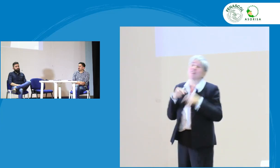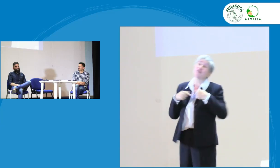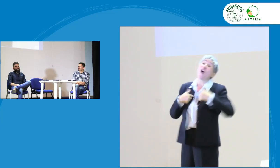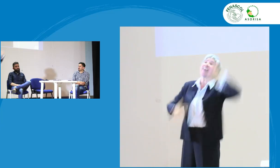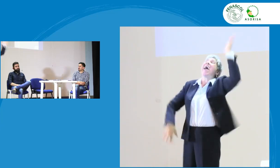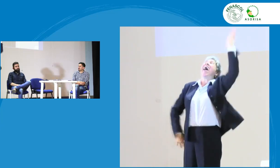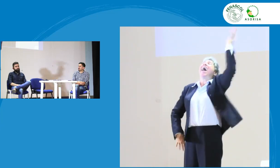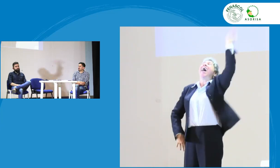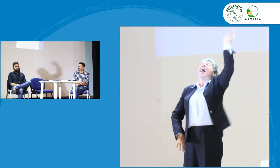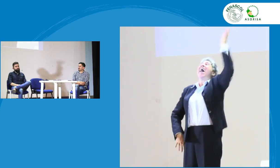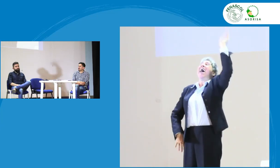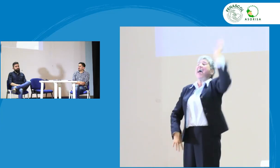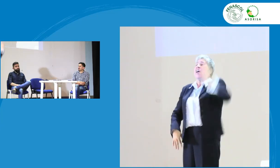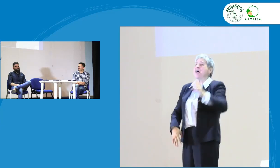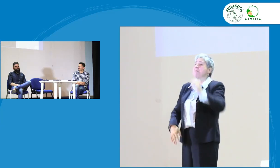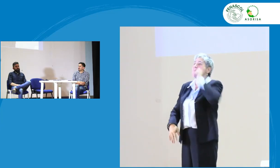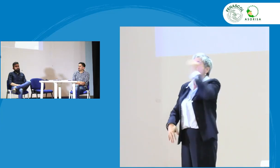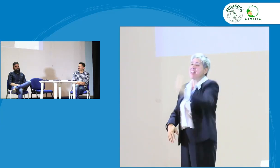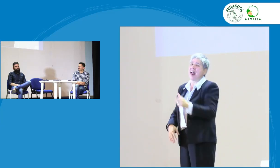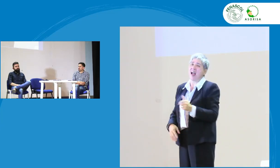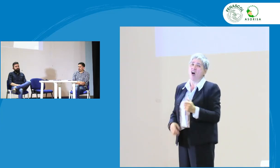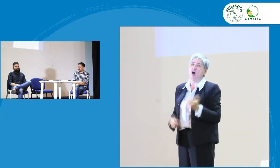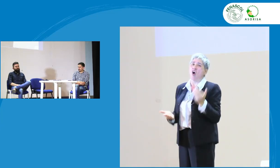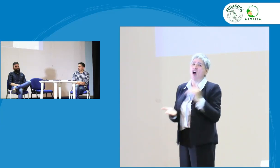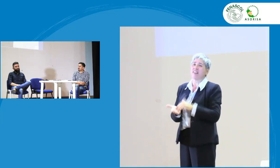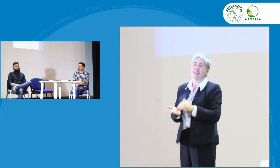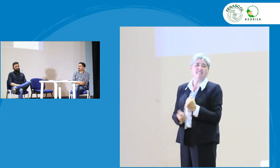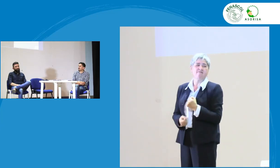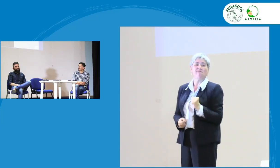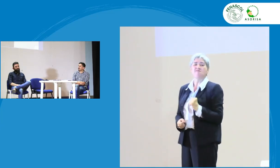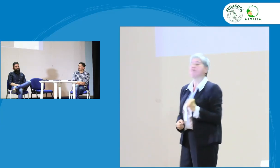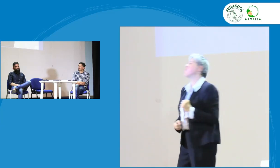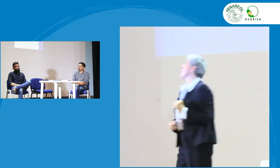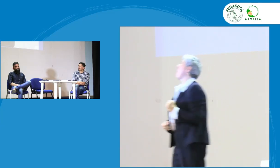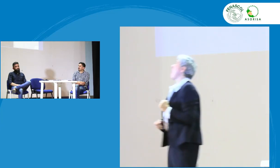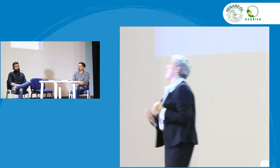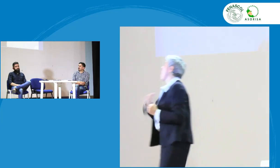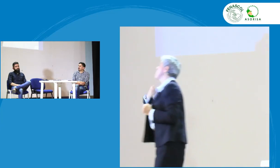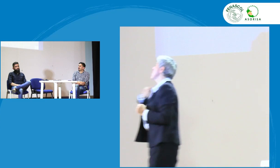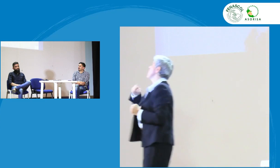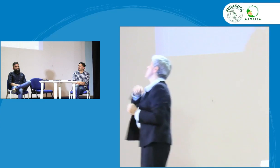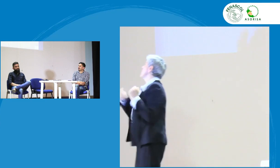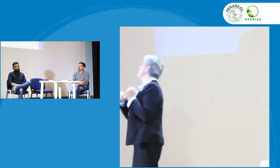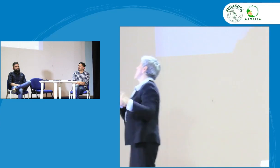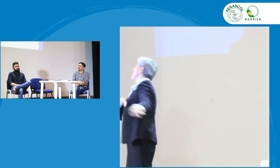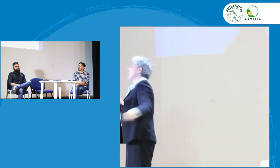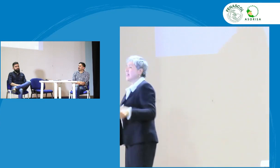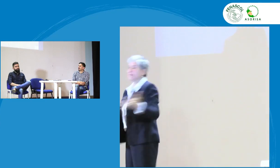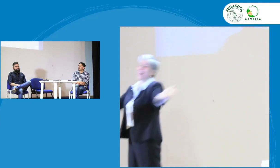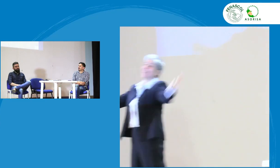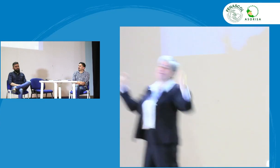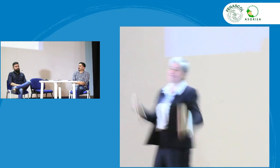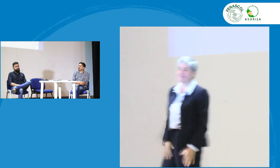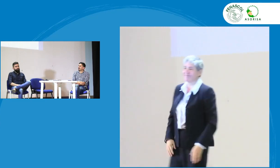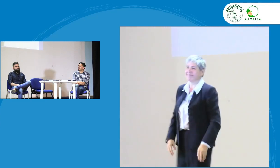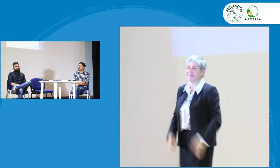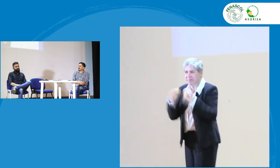hacerlo. No podemos simplemente llegar a una conferencia y decir, listo, ahora yo sigo con la misma actitud, no me uno con otros.